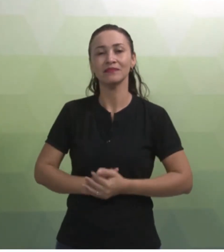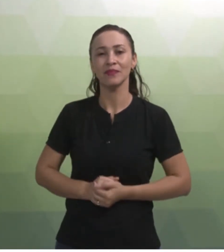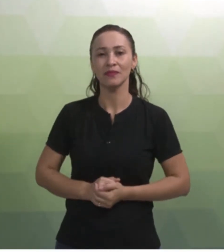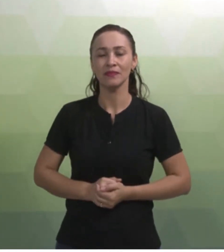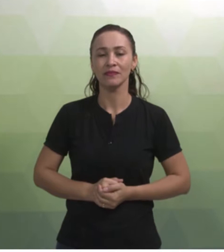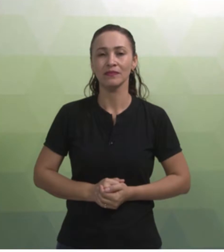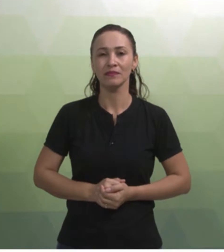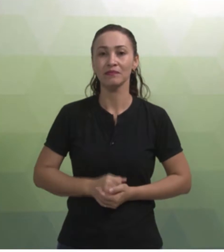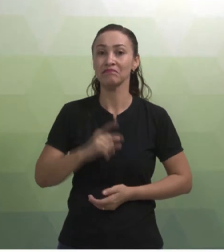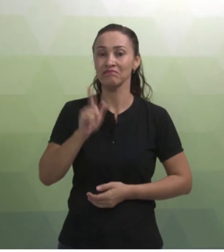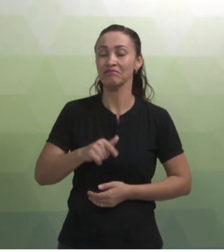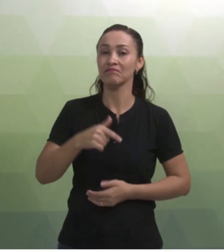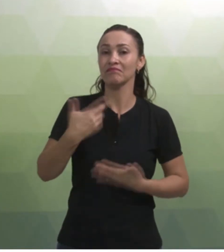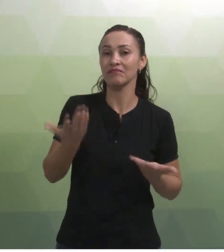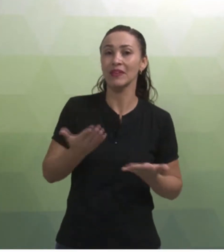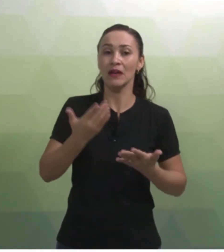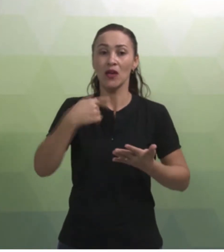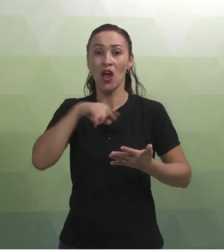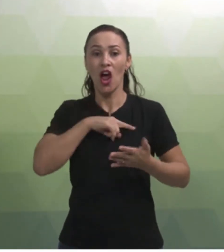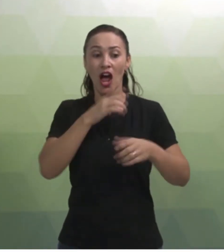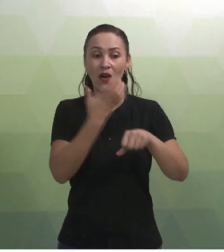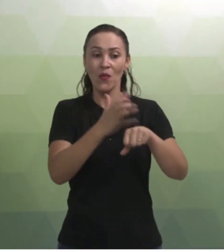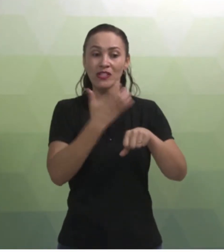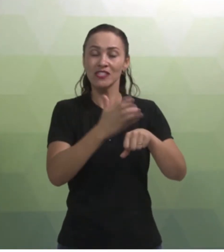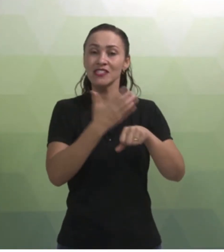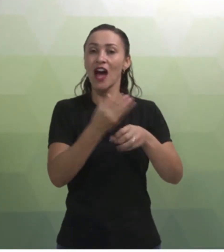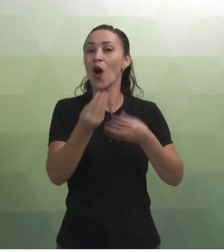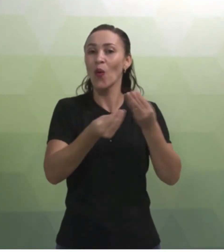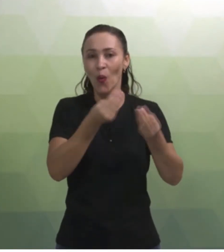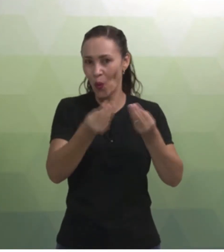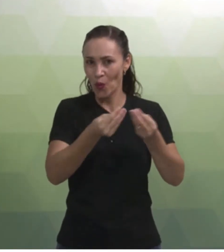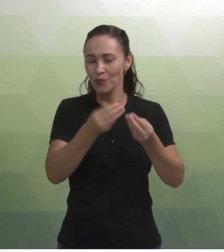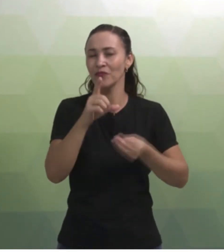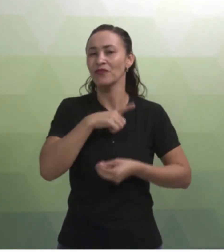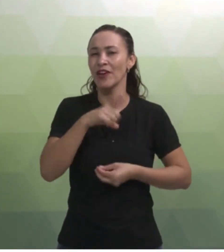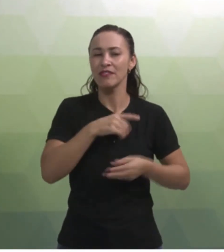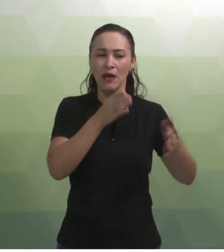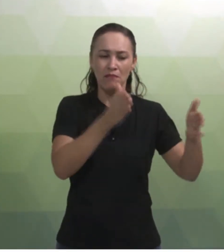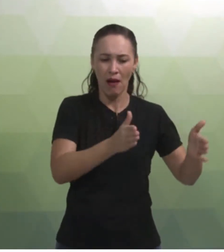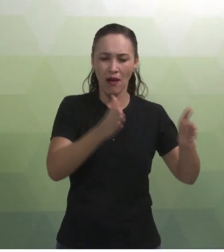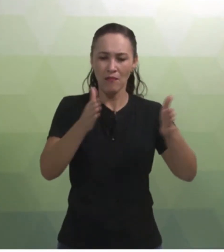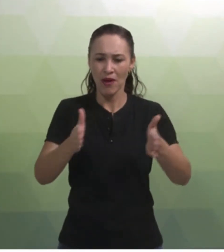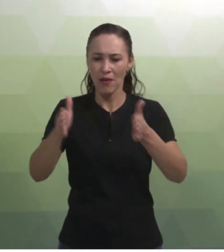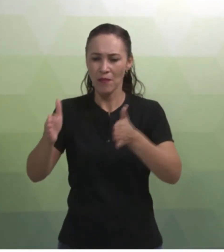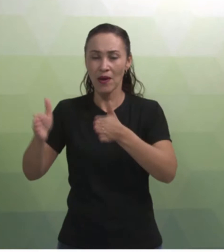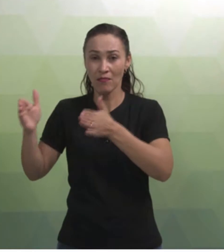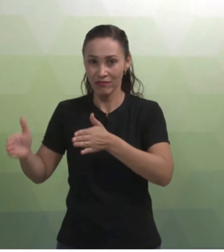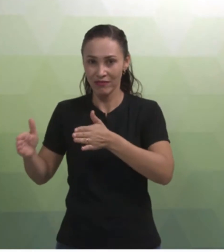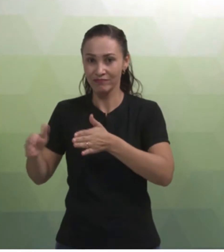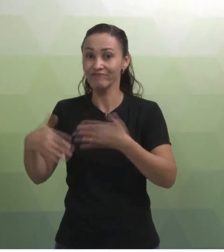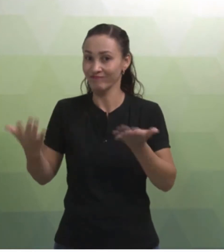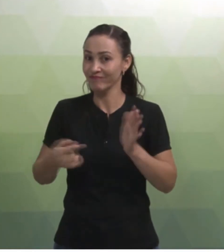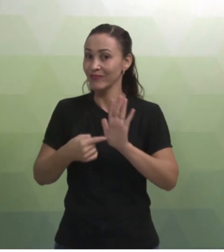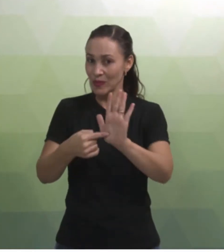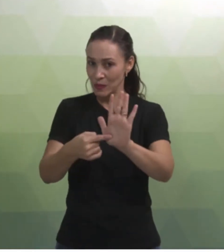Então, para o desenvolvimento do nosso estágio, passaremos por várias etapas, conforme a seguir.